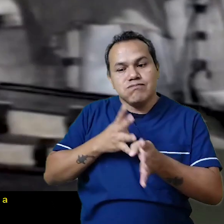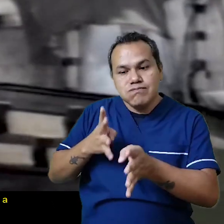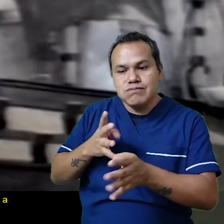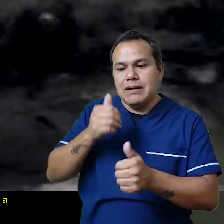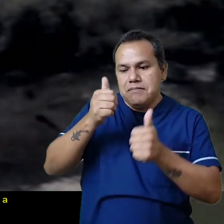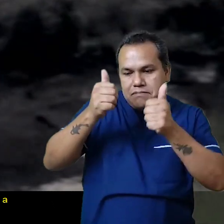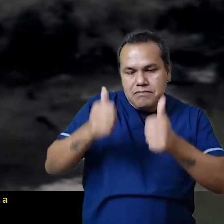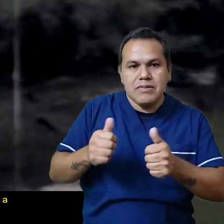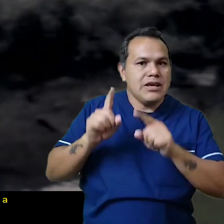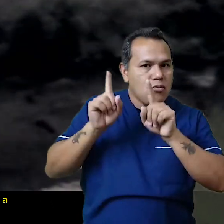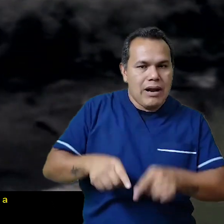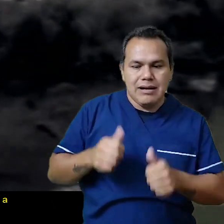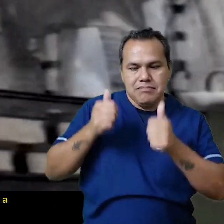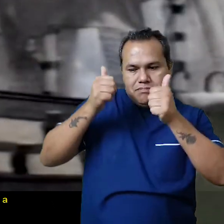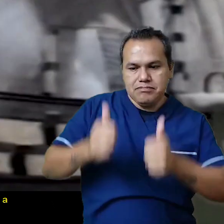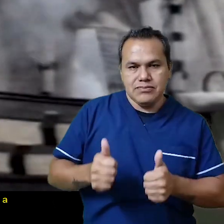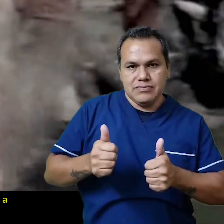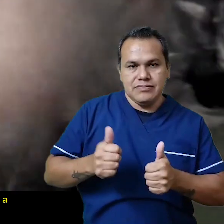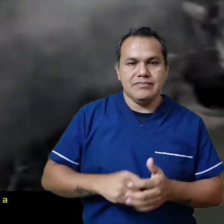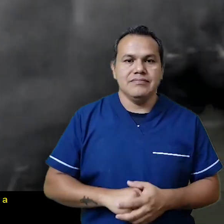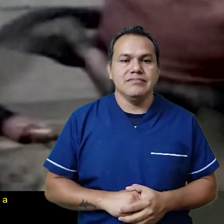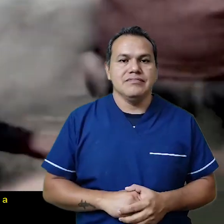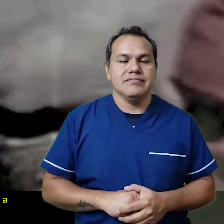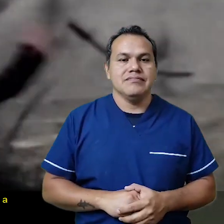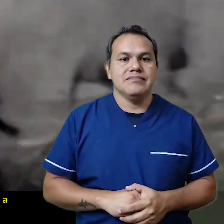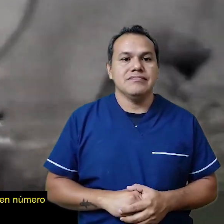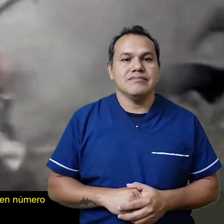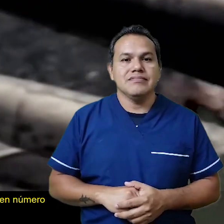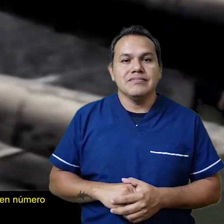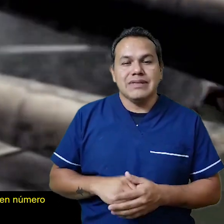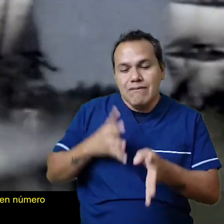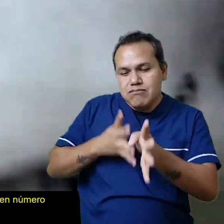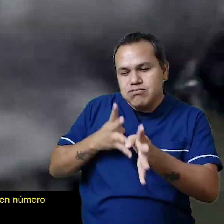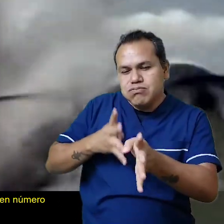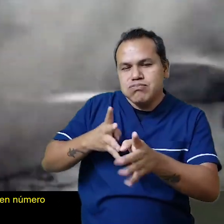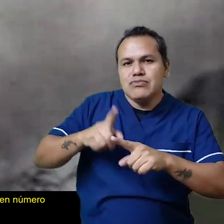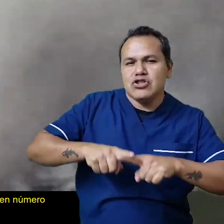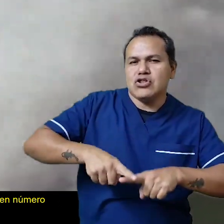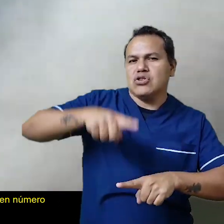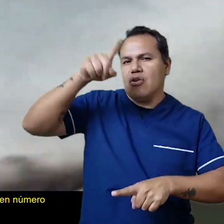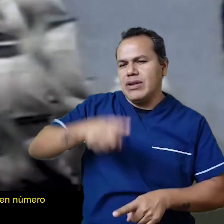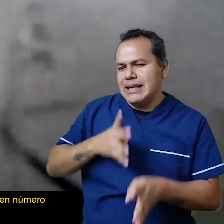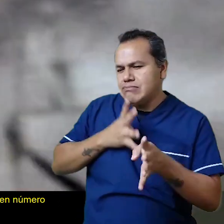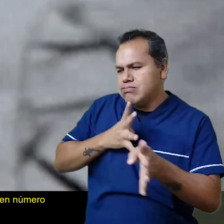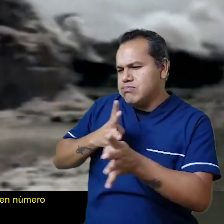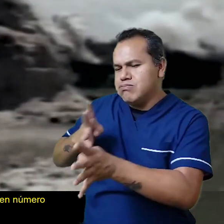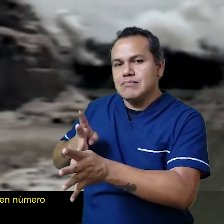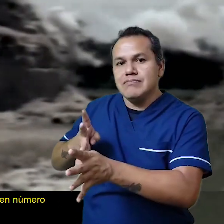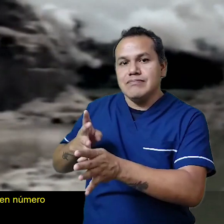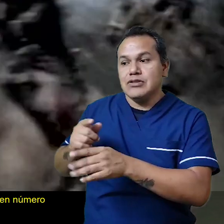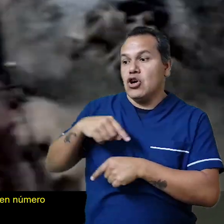perdidas son, a menudo, las que se pelean con mayor valentía. El combate duró todo el día.